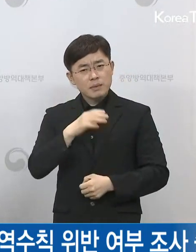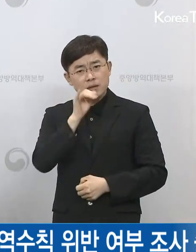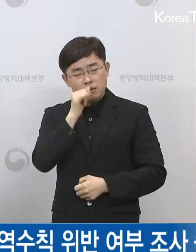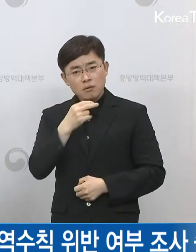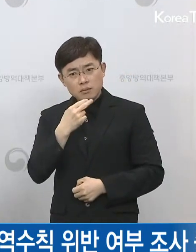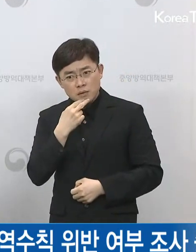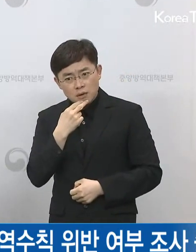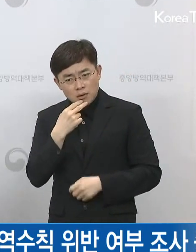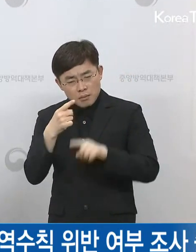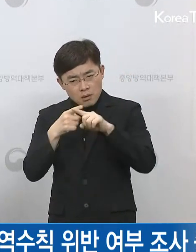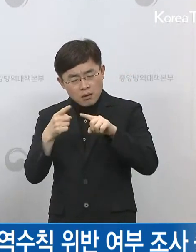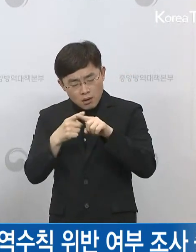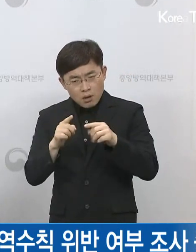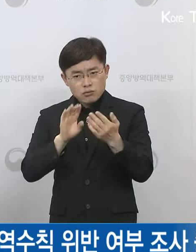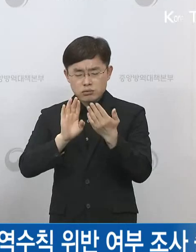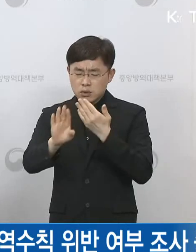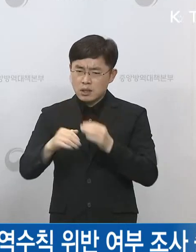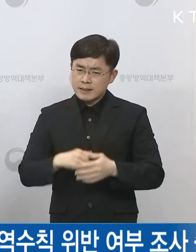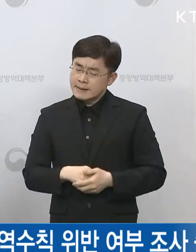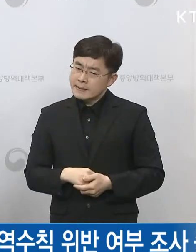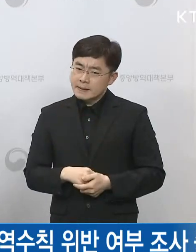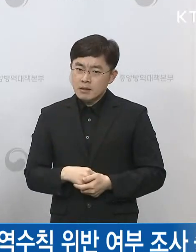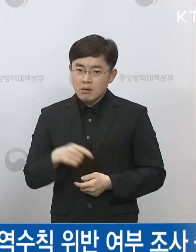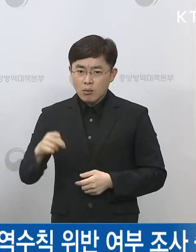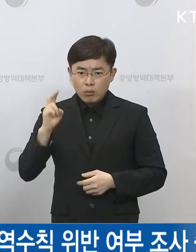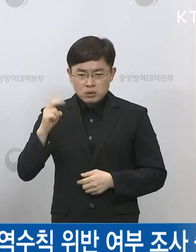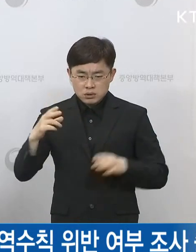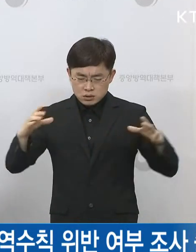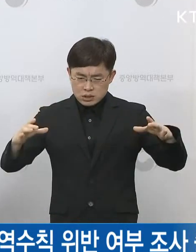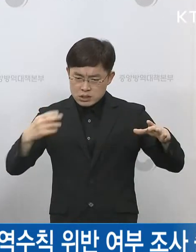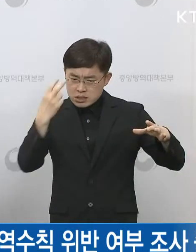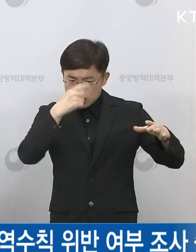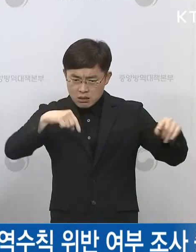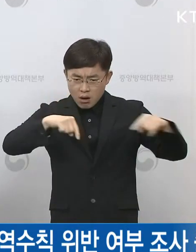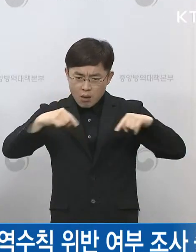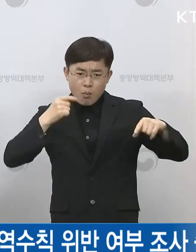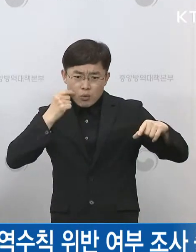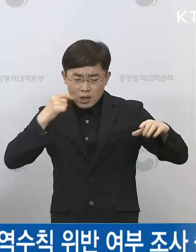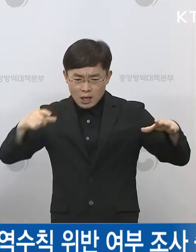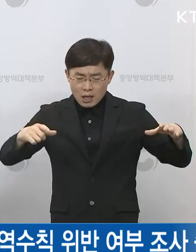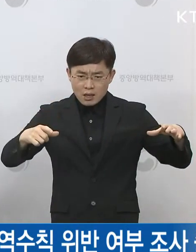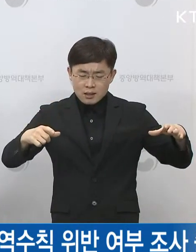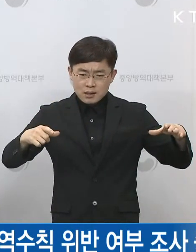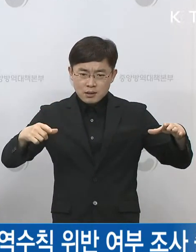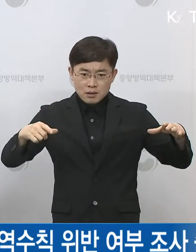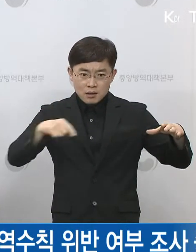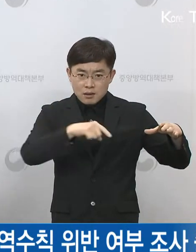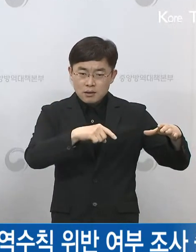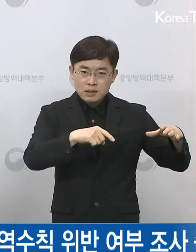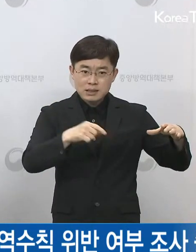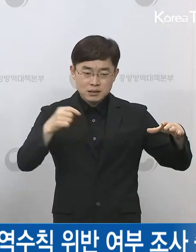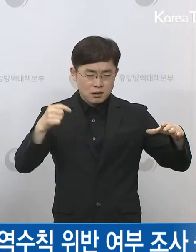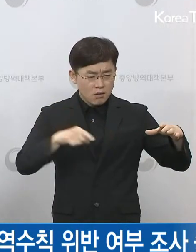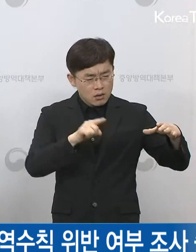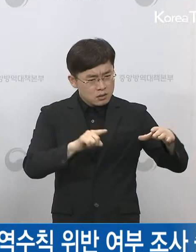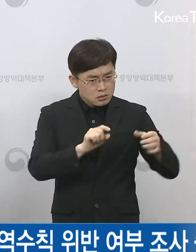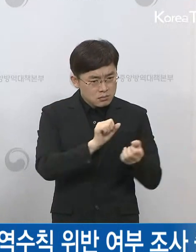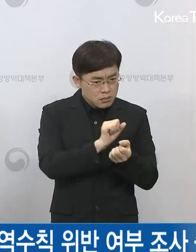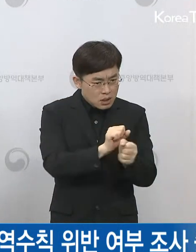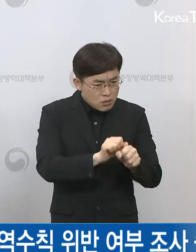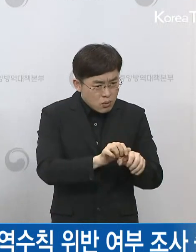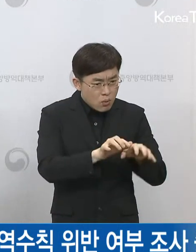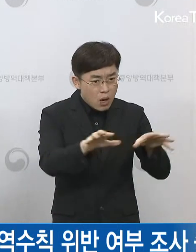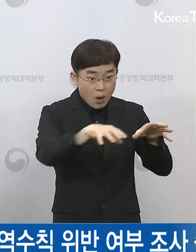통제 가능한 범위가 아니라고 판단이 되면 사회적 거리 두기를 일부 유행 지역을 대상으로